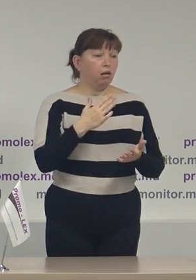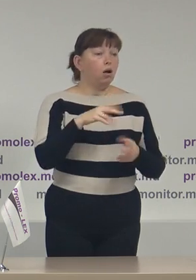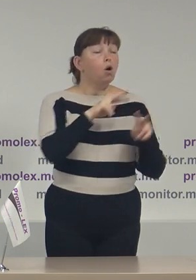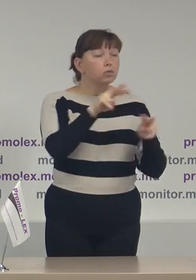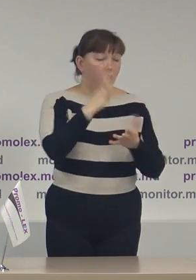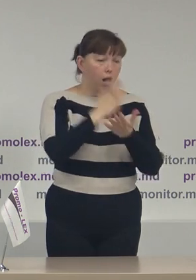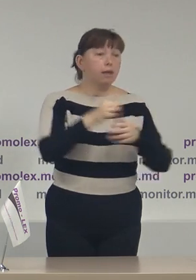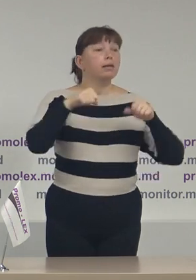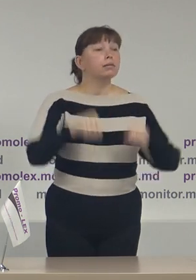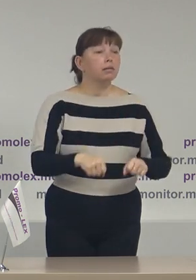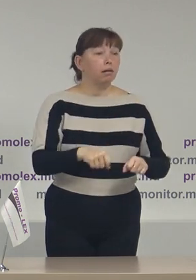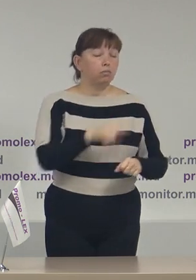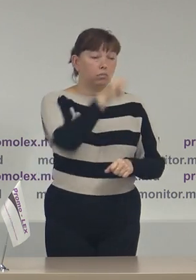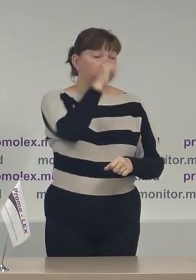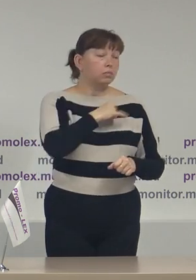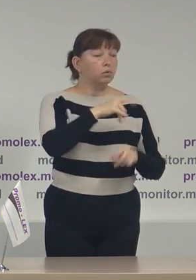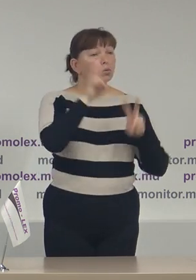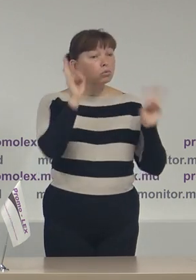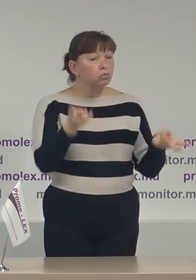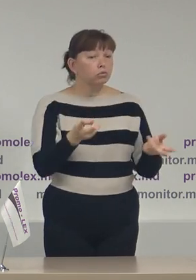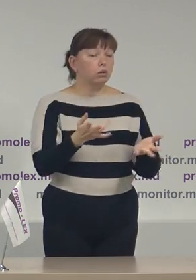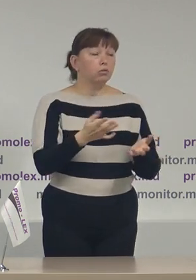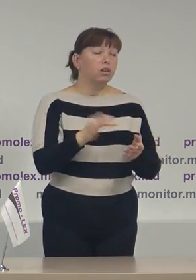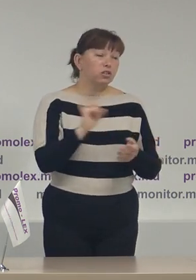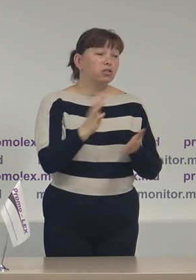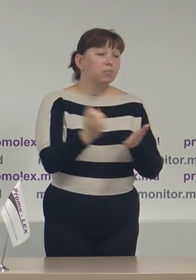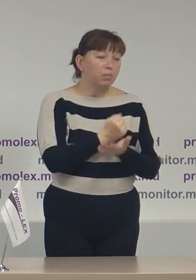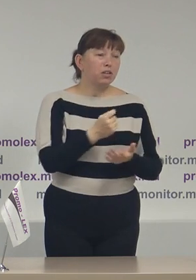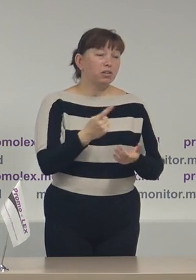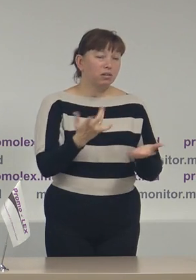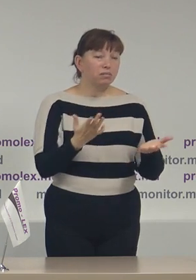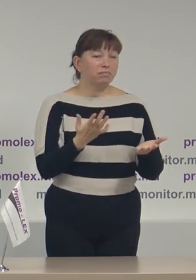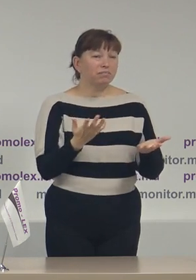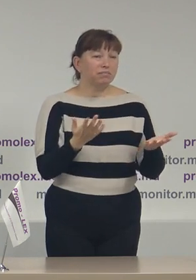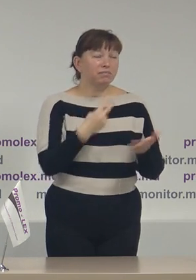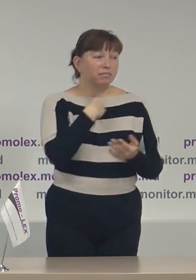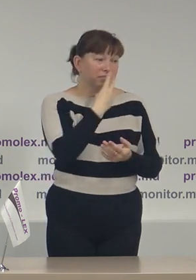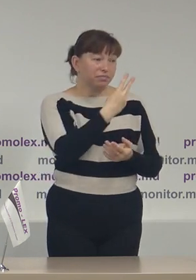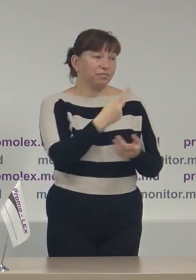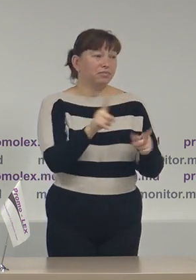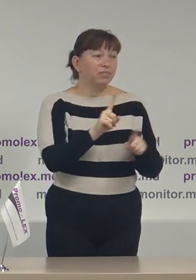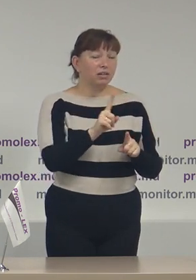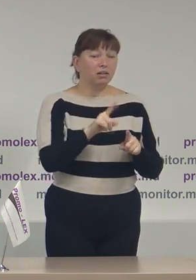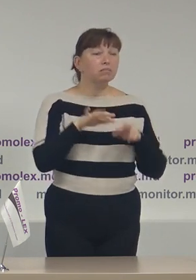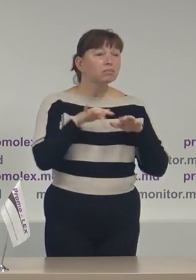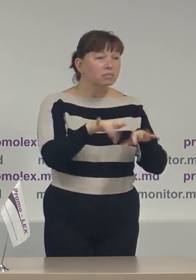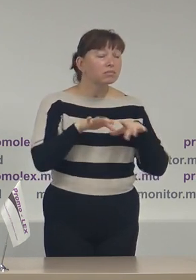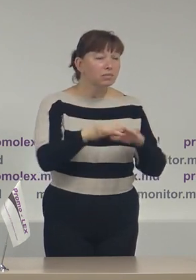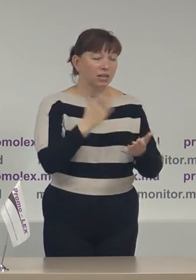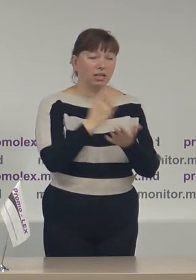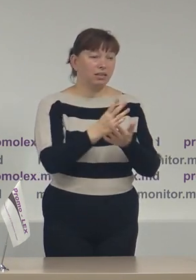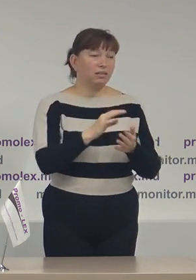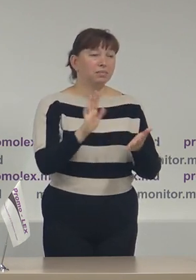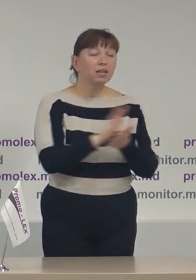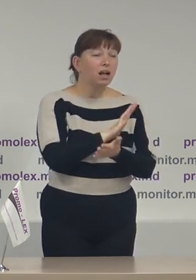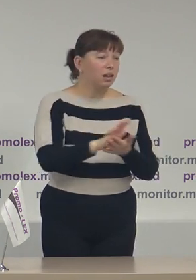observatorilor și știrbește din imaginea atât a organelor electorale cât și din încredere față de